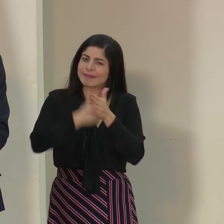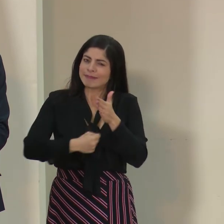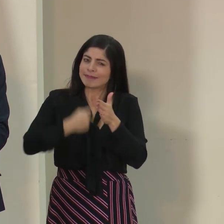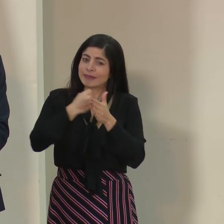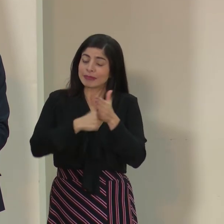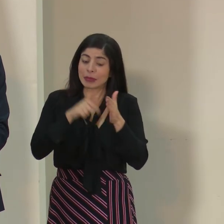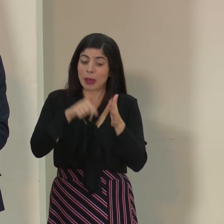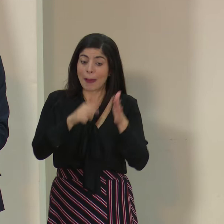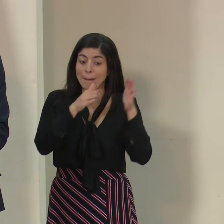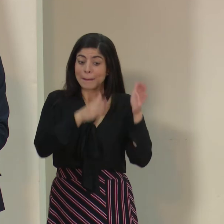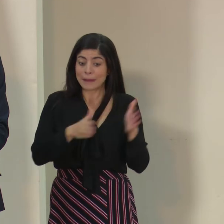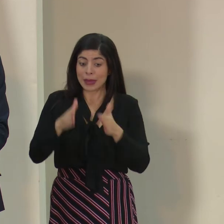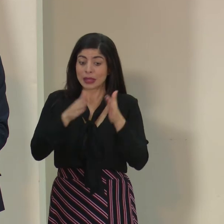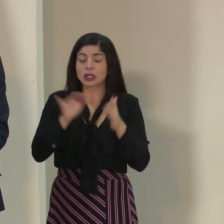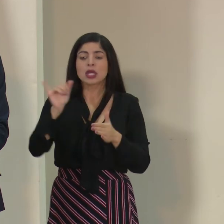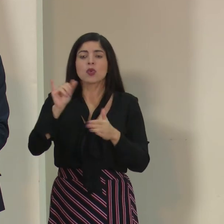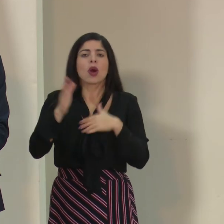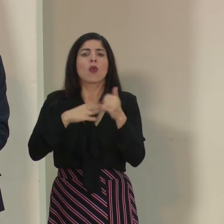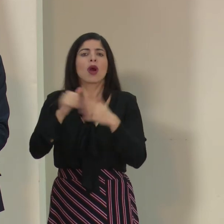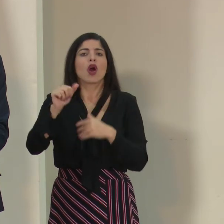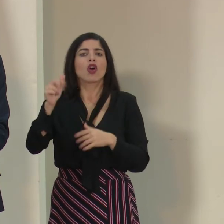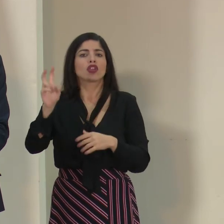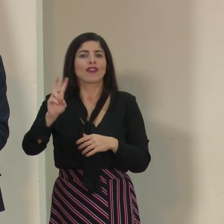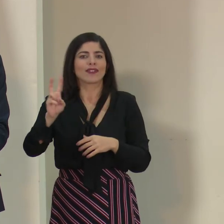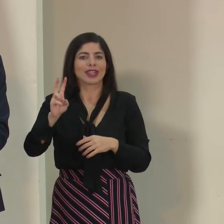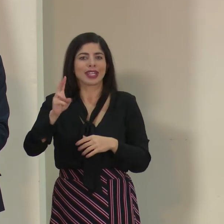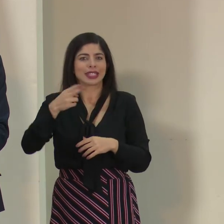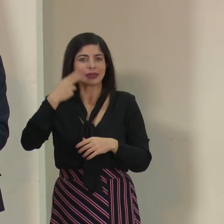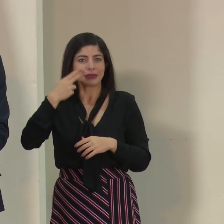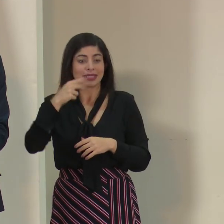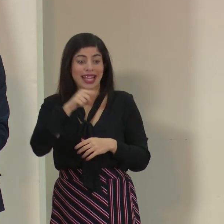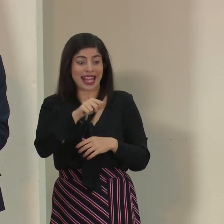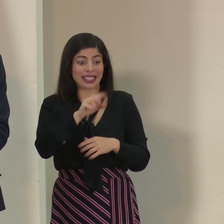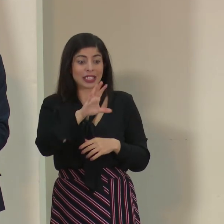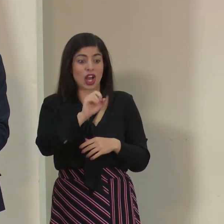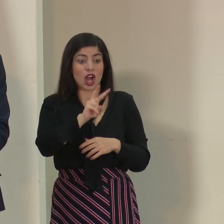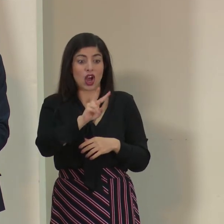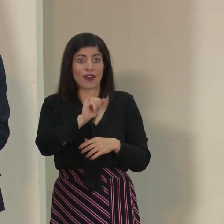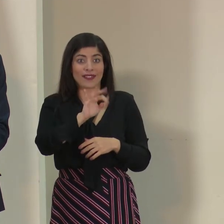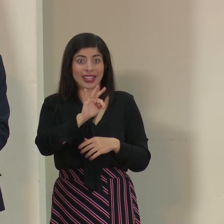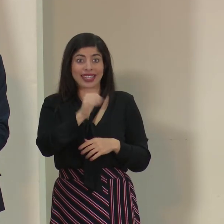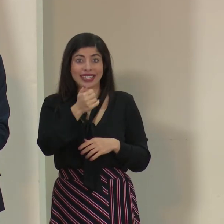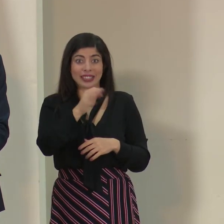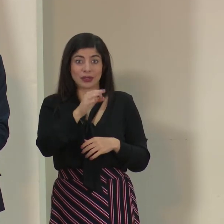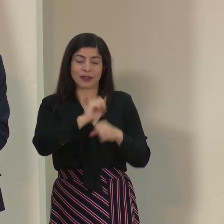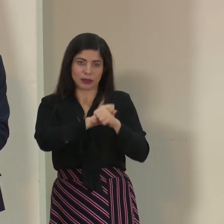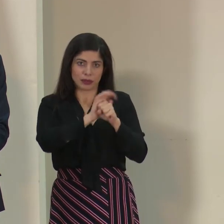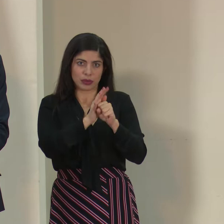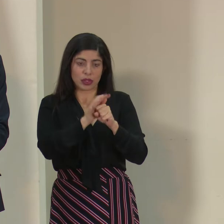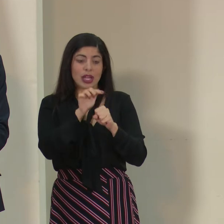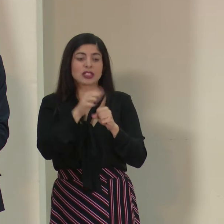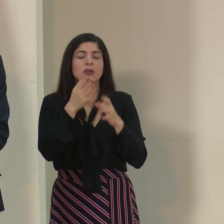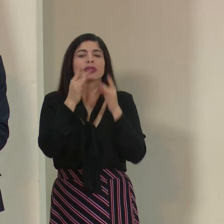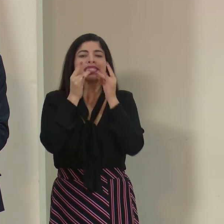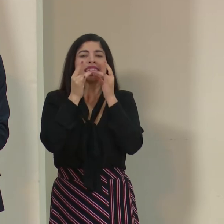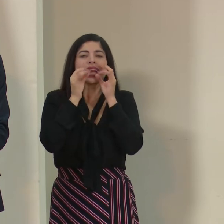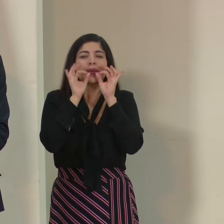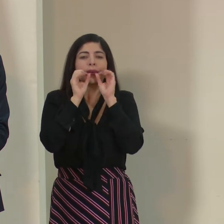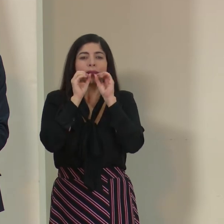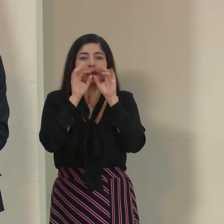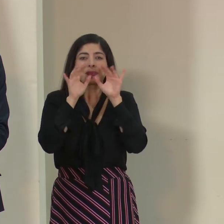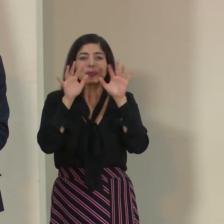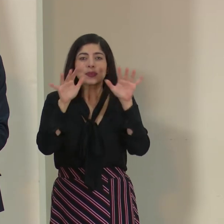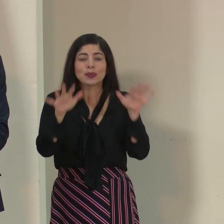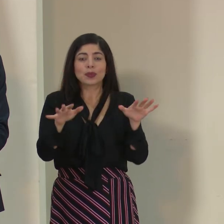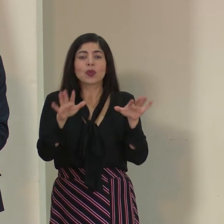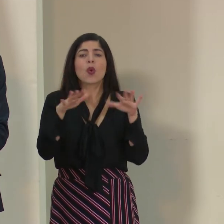preparación, como cualquier virus respiratorio y en este caso el virus COVID-19 que se transmite a través de gotitas de saliva que se expelen